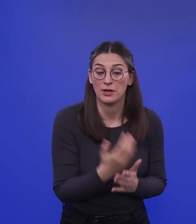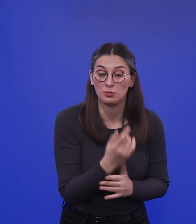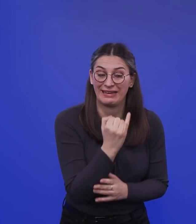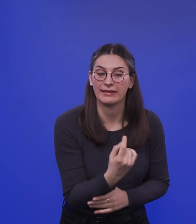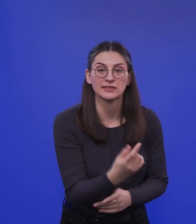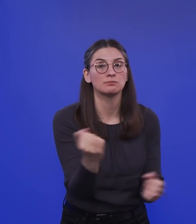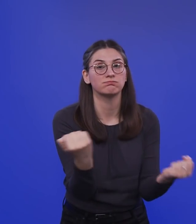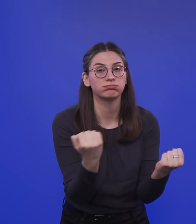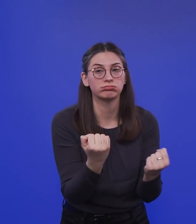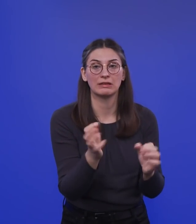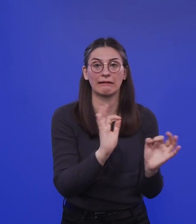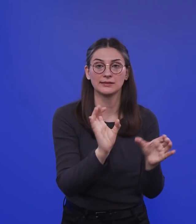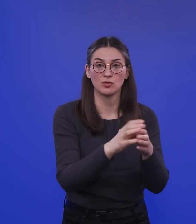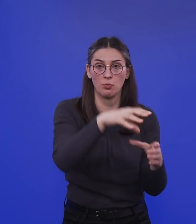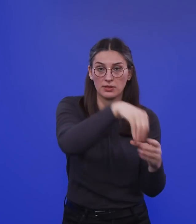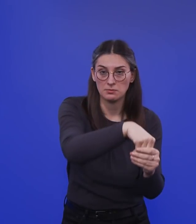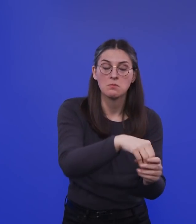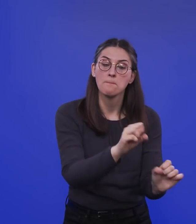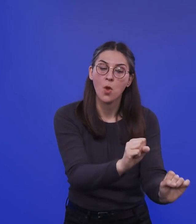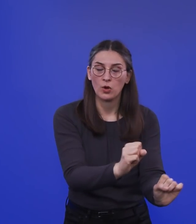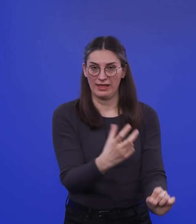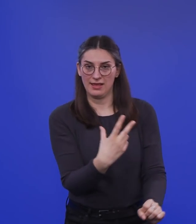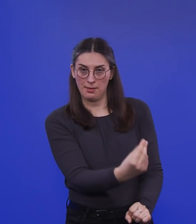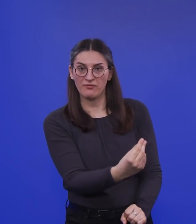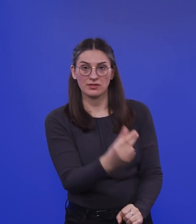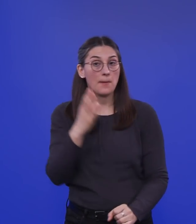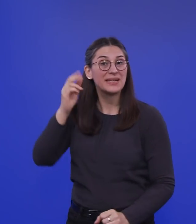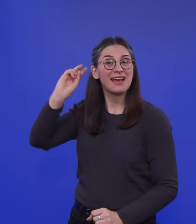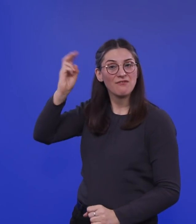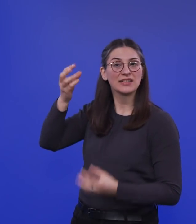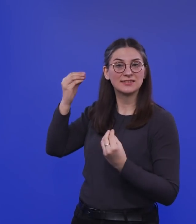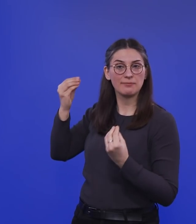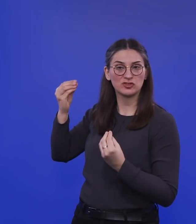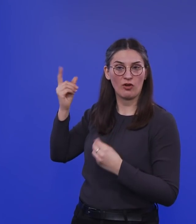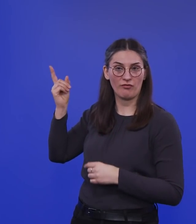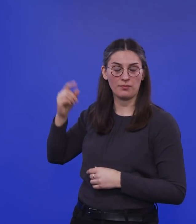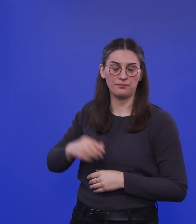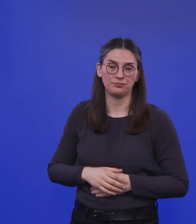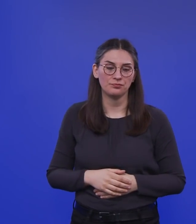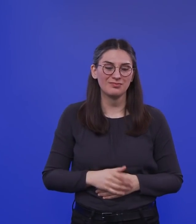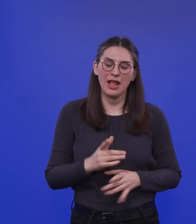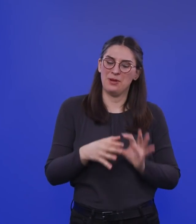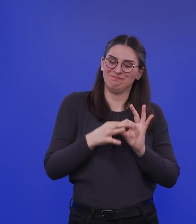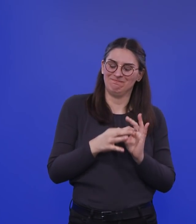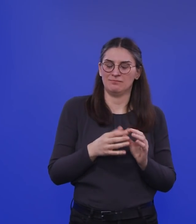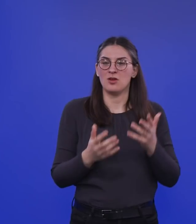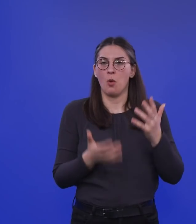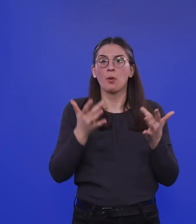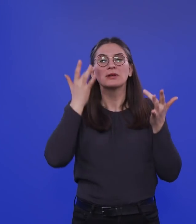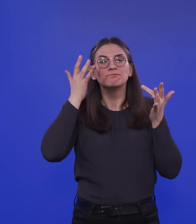geben. Und es ist aber eben die Frage, ob man innerhalb einer regulären Zulassung für Kinder arbeiten kann. Und da